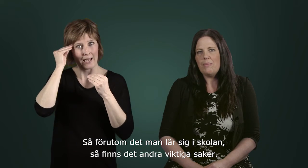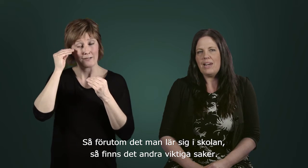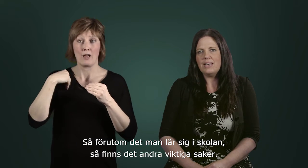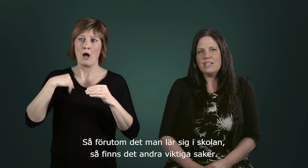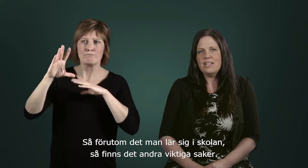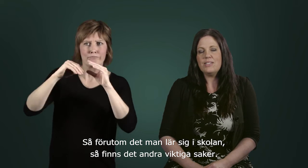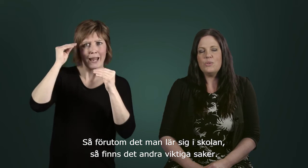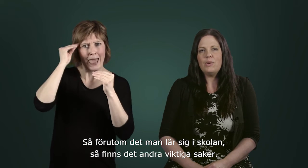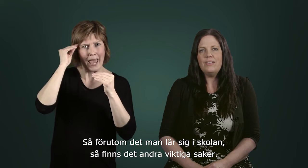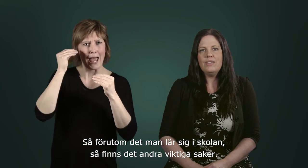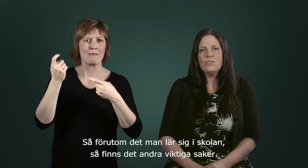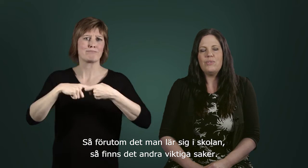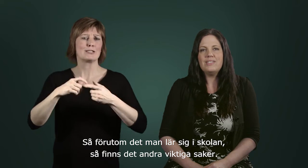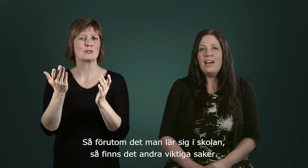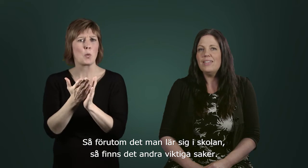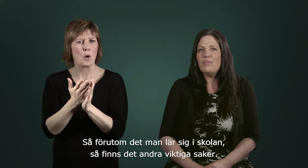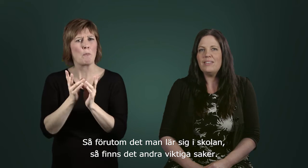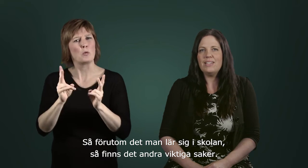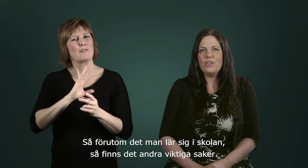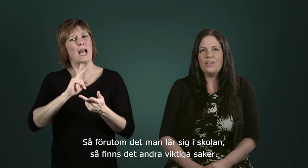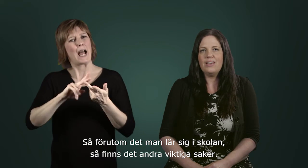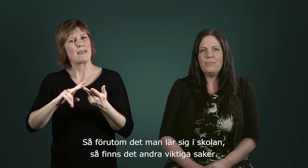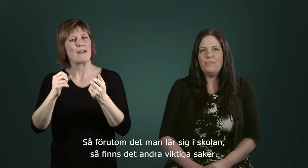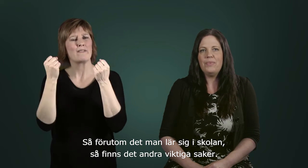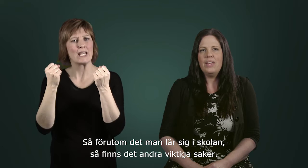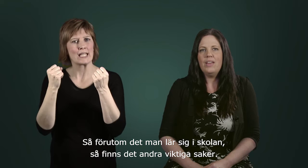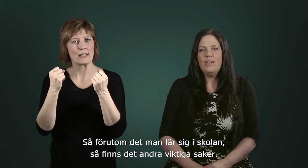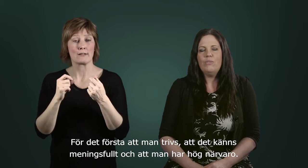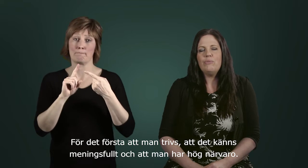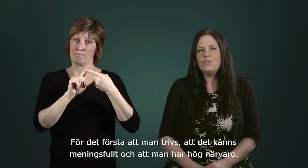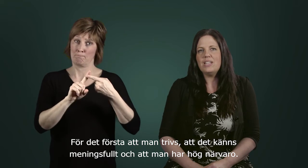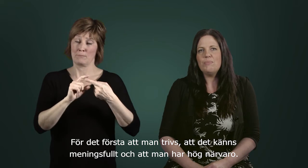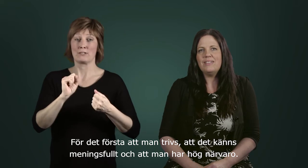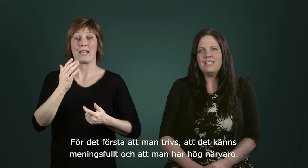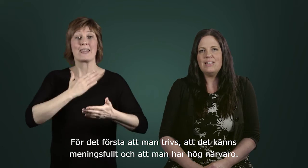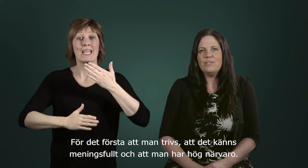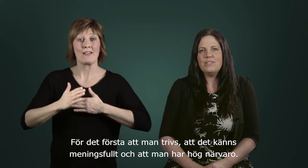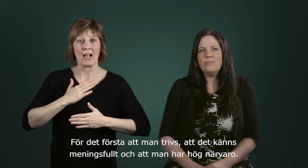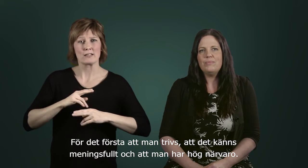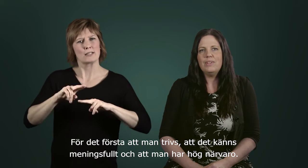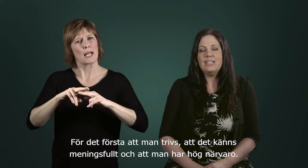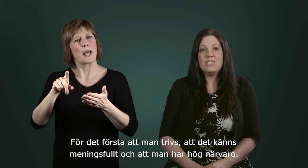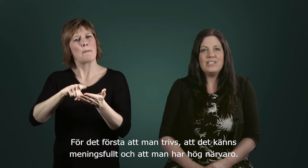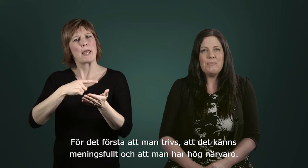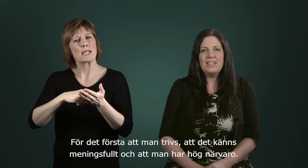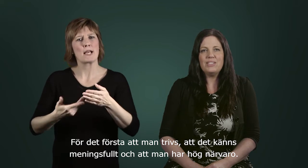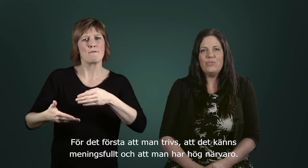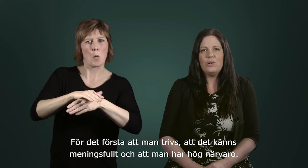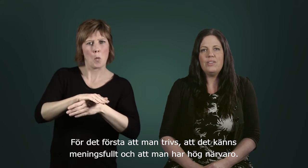man lär sig i skolan så finns det andra viktiga saker. För det första att man trivs, att det känns meningsfullt